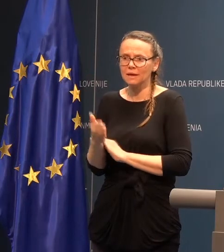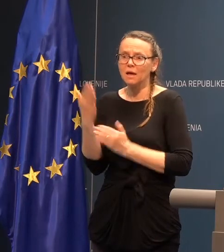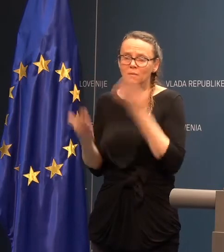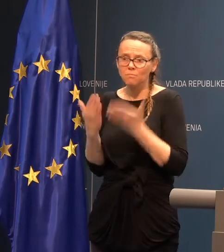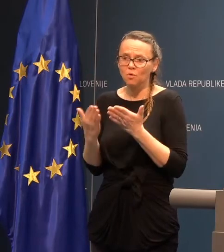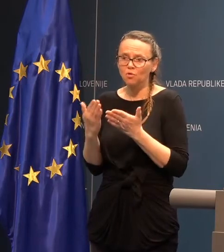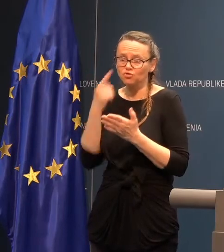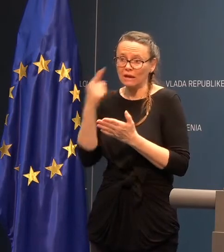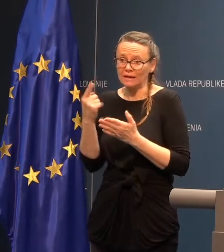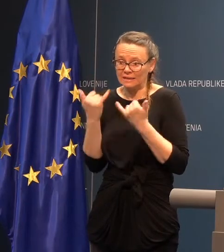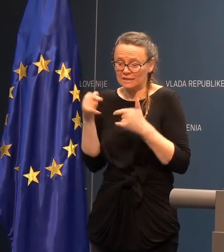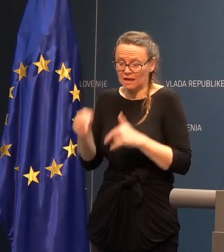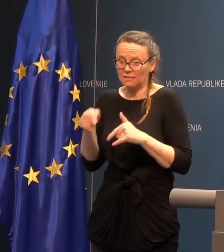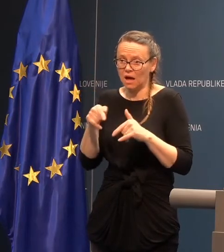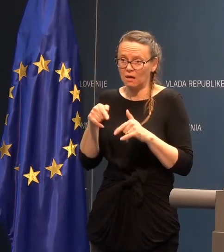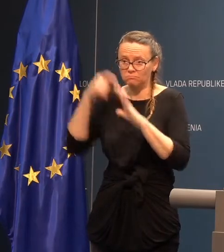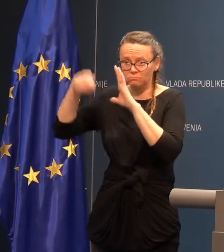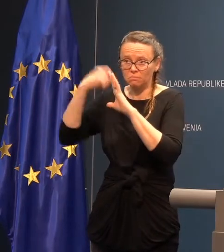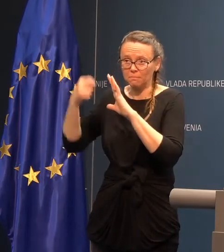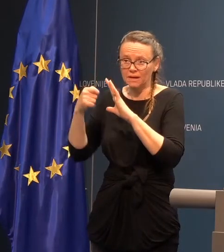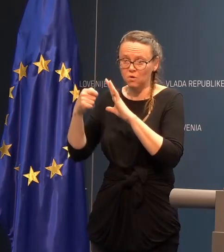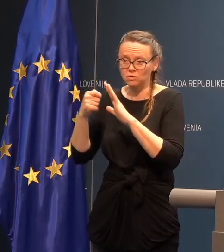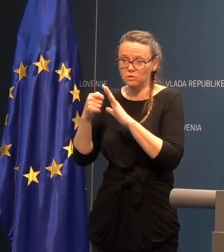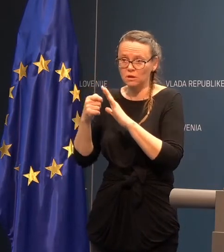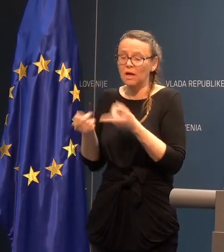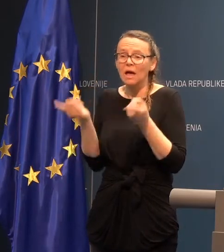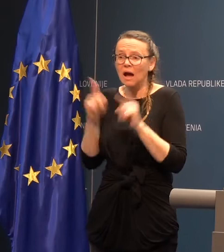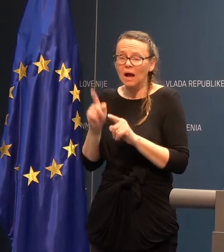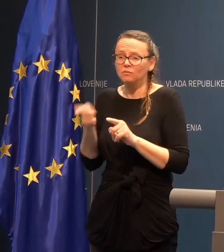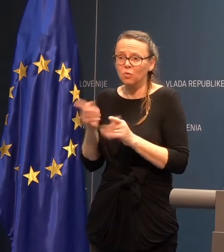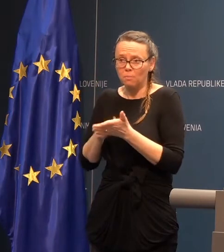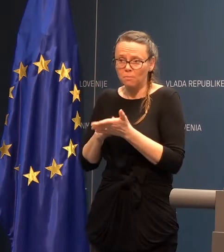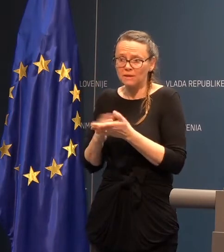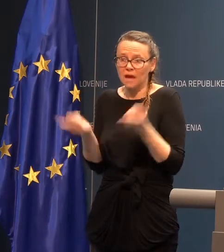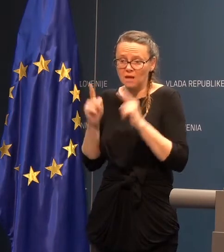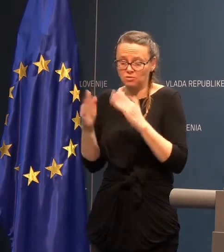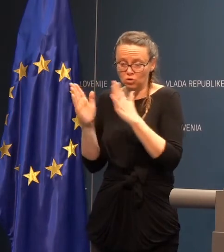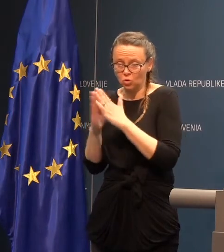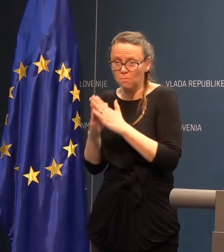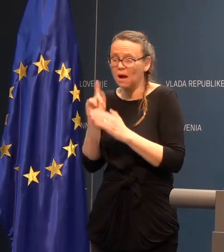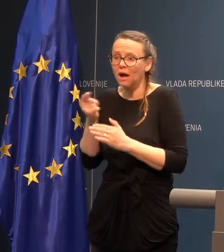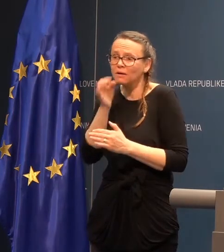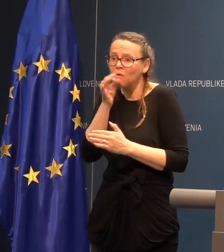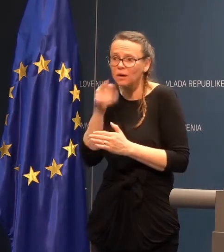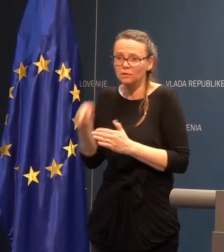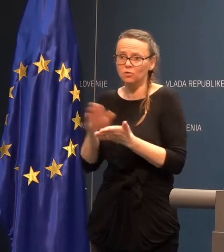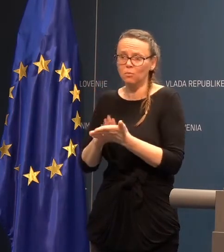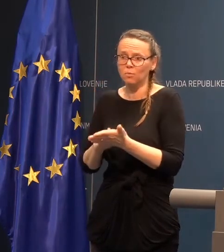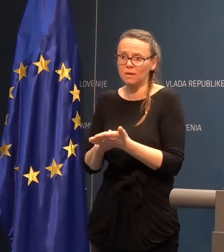ogleda tudi, zdaj na ta prenos. Kaj to pomeni? Da se zadržuje doma? Kaj konkretno to pomeni?